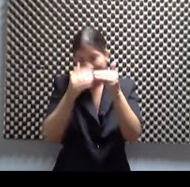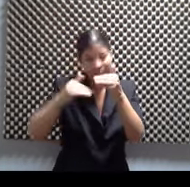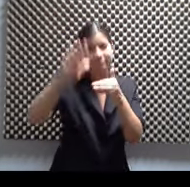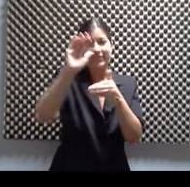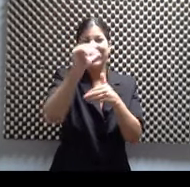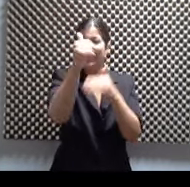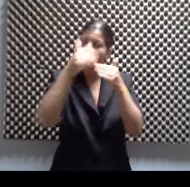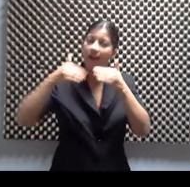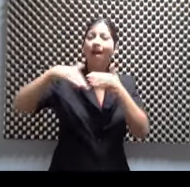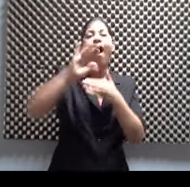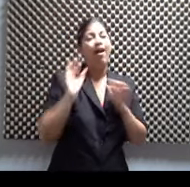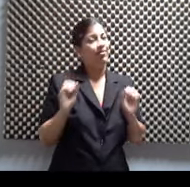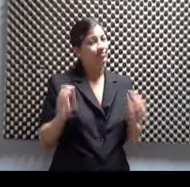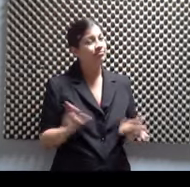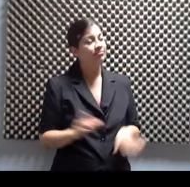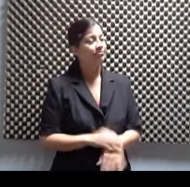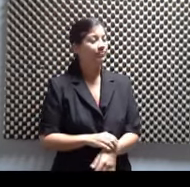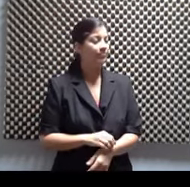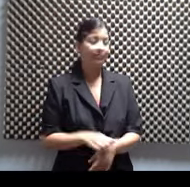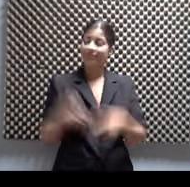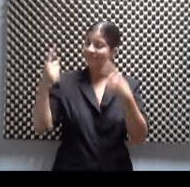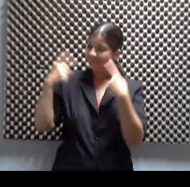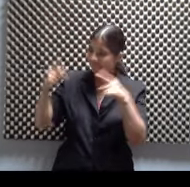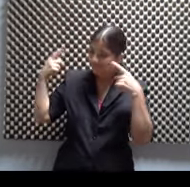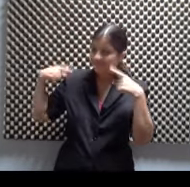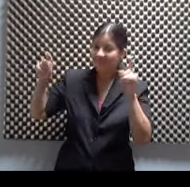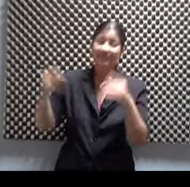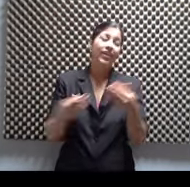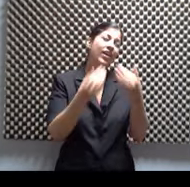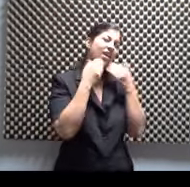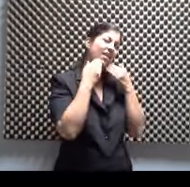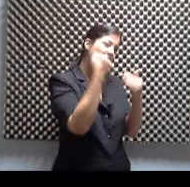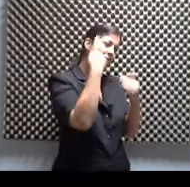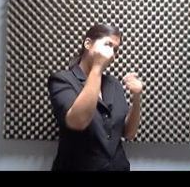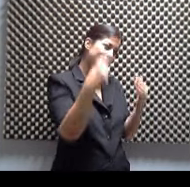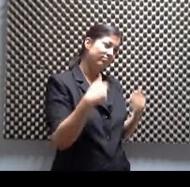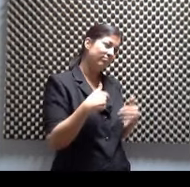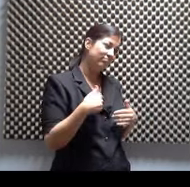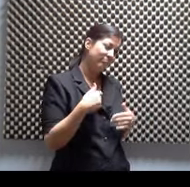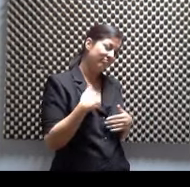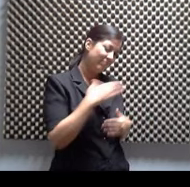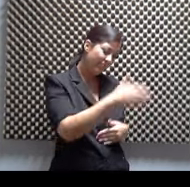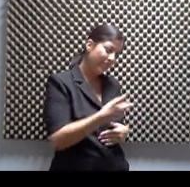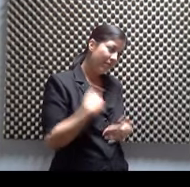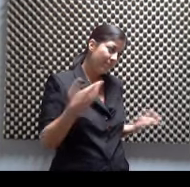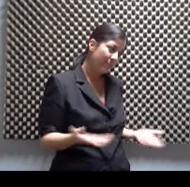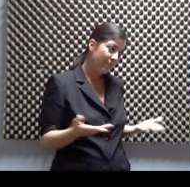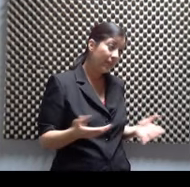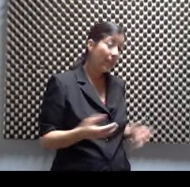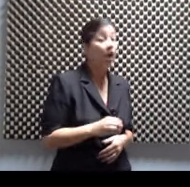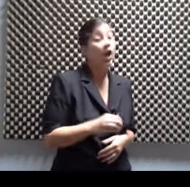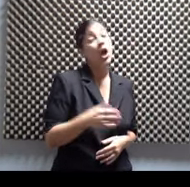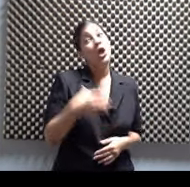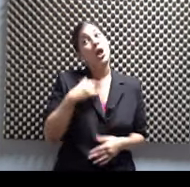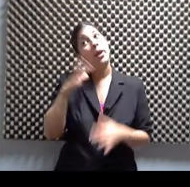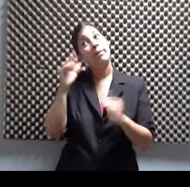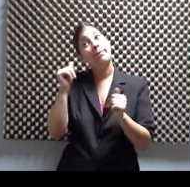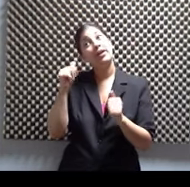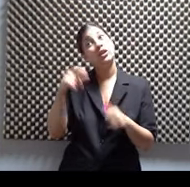entrada. Exacto. Mucho éxito. Muchas gracias por tenerme. Y espero que cuando regreses allá, bueno, haya mucho frío. Yo creo que va a traer el calor